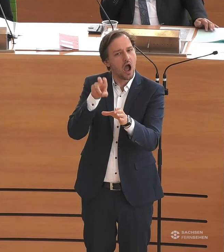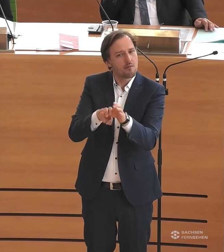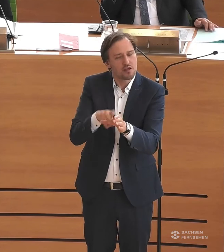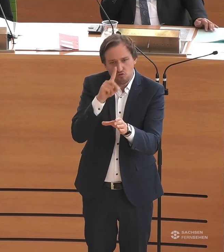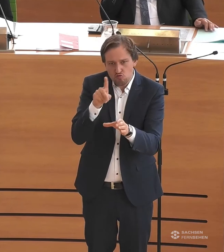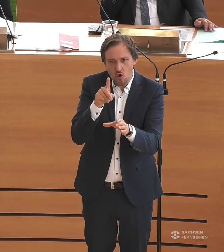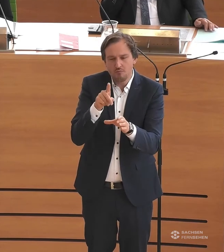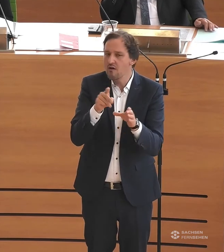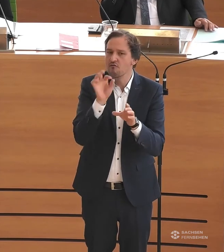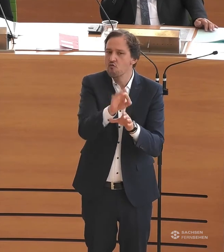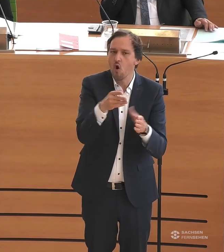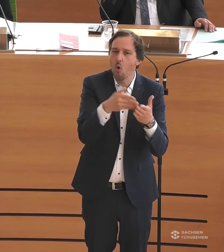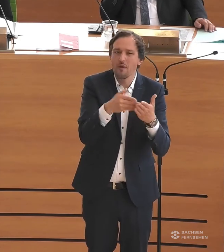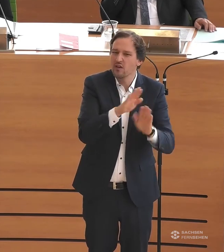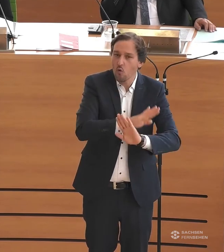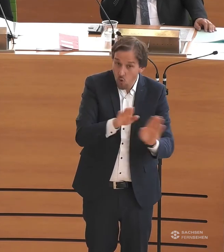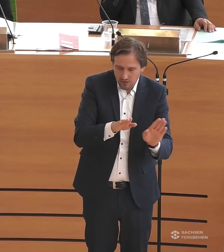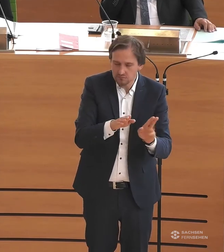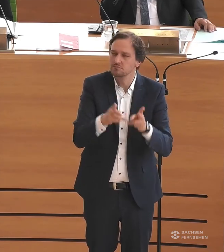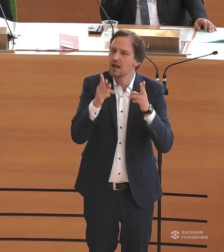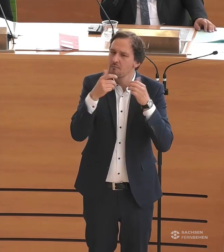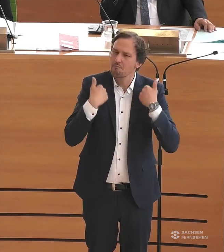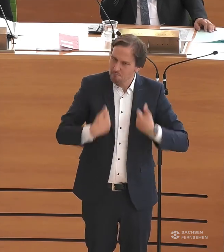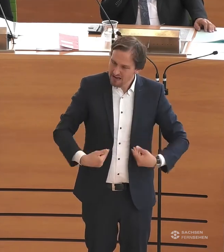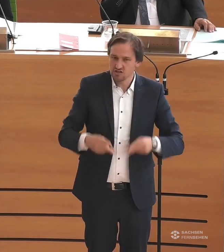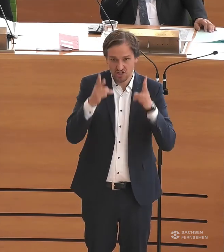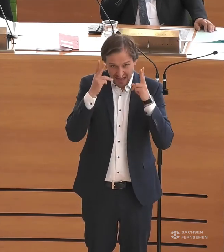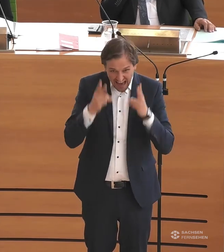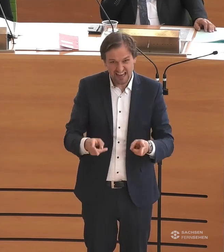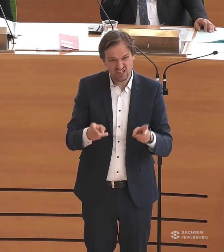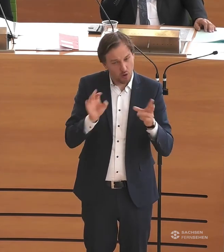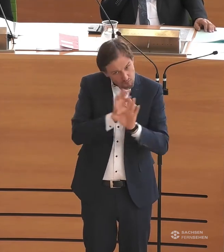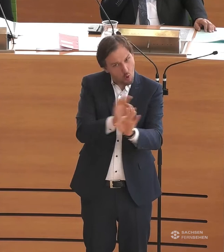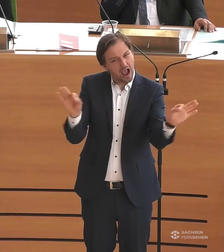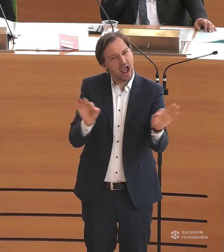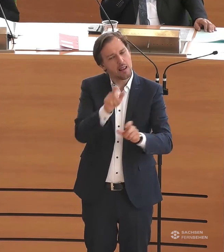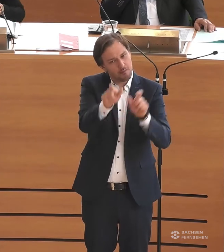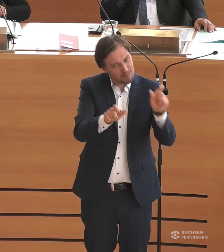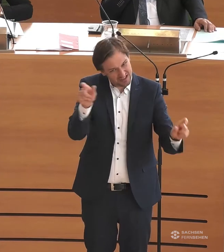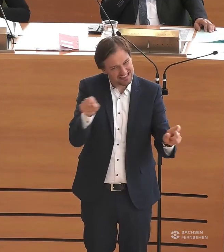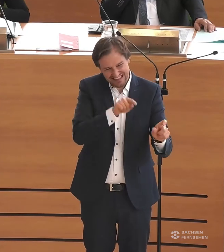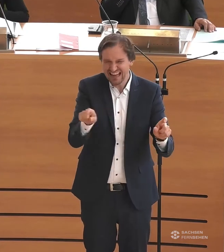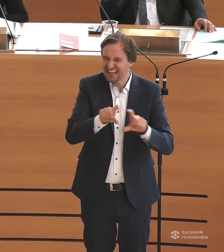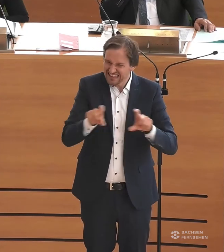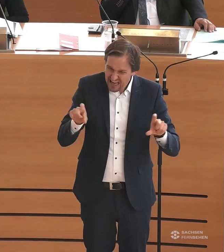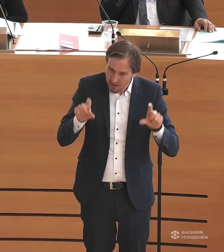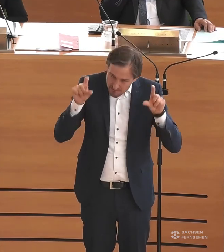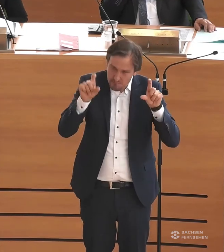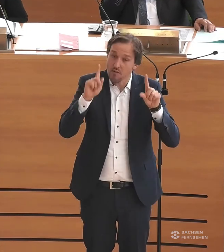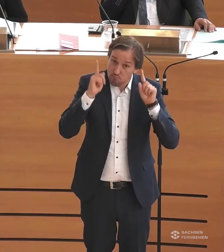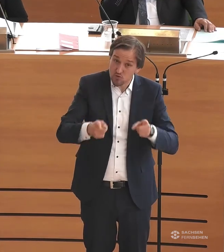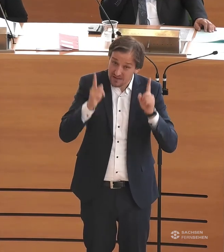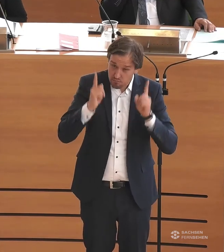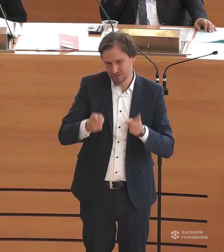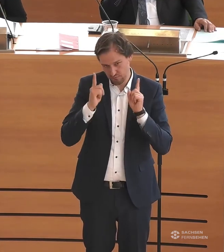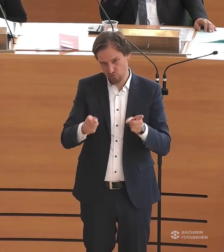Und deswegen ist es so wichtig, dass wir über dieses Menschenrecht, was alle Menschen gleichermaßen betrifft, wirklich immer wieder reden. Denn Inklusion ist eine